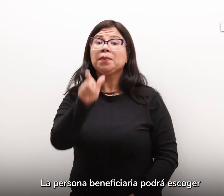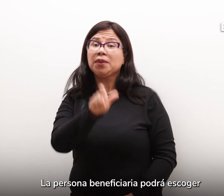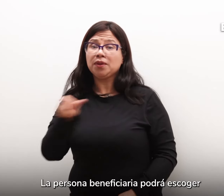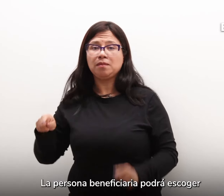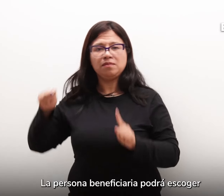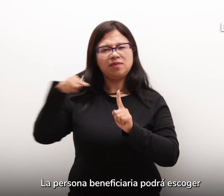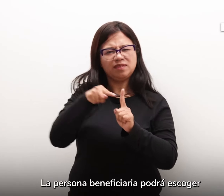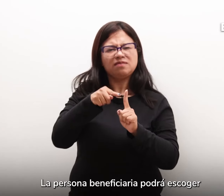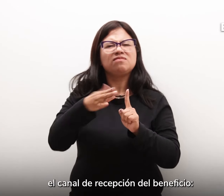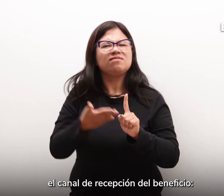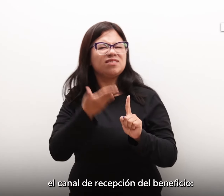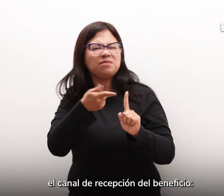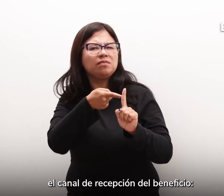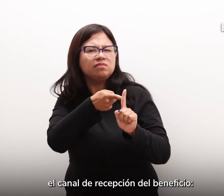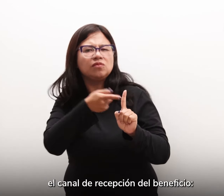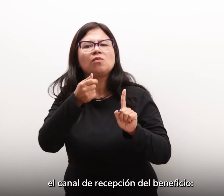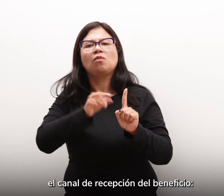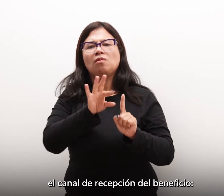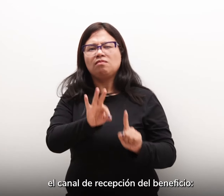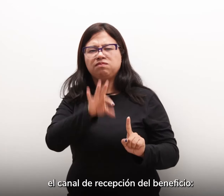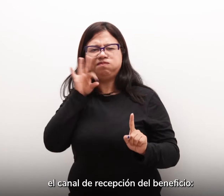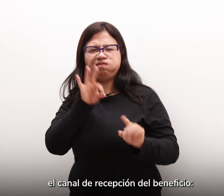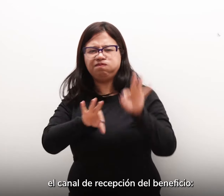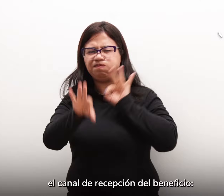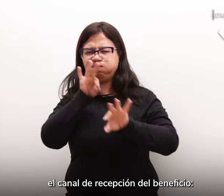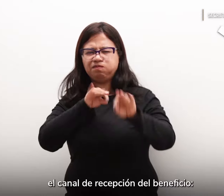podrá escoger el canal de recepción del beneficio. 6.